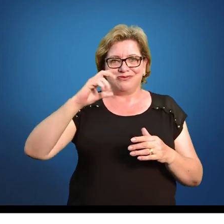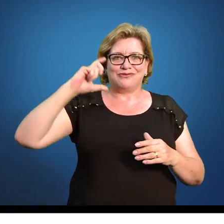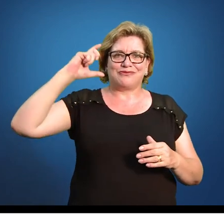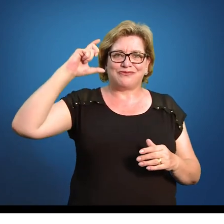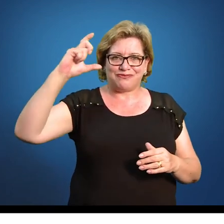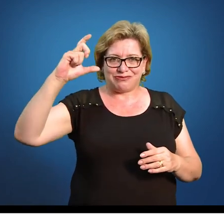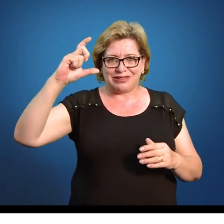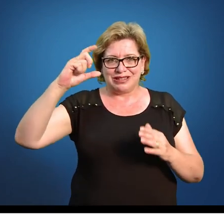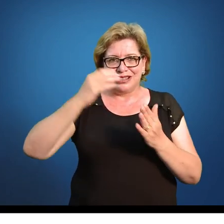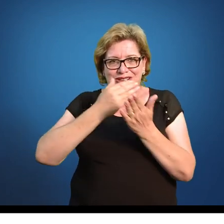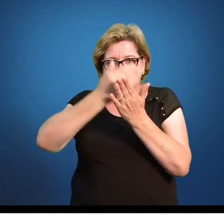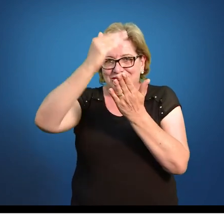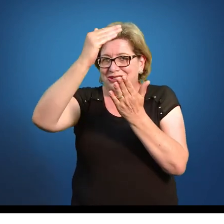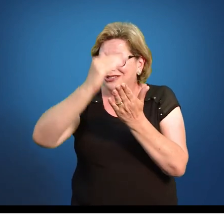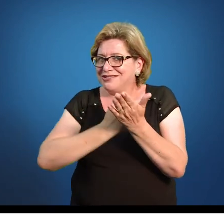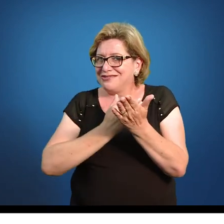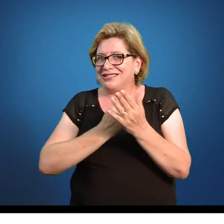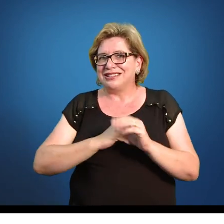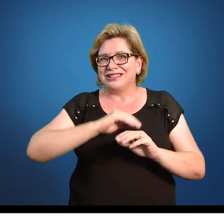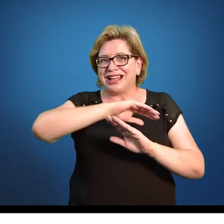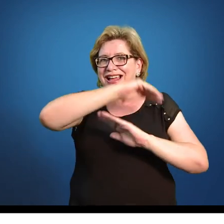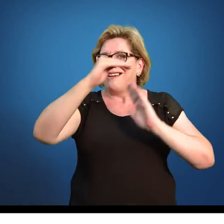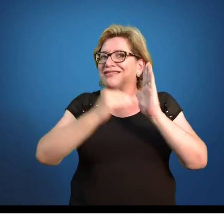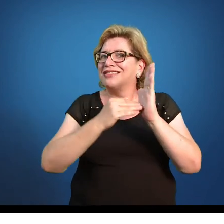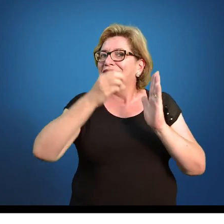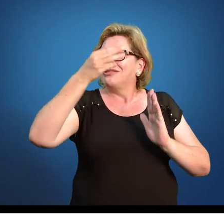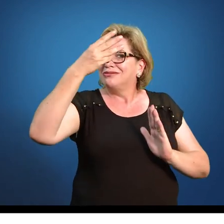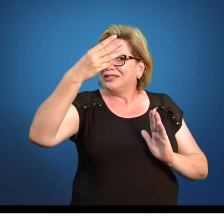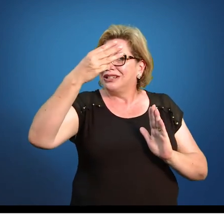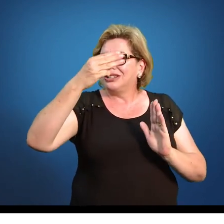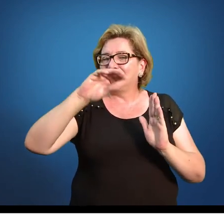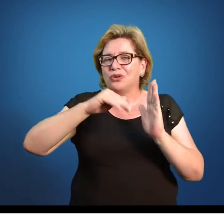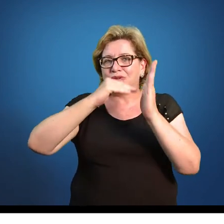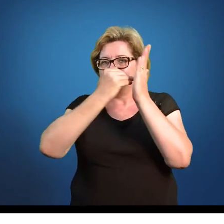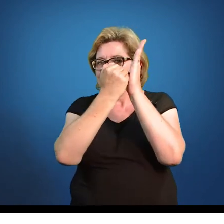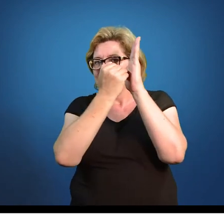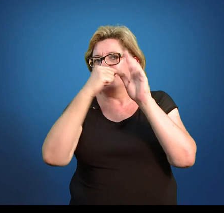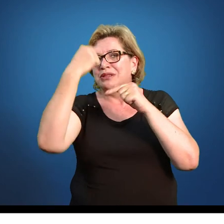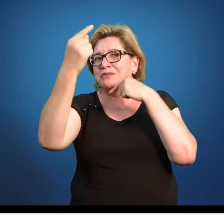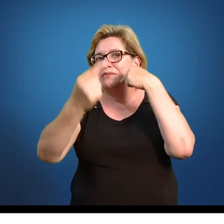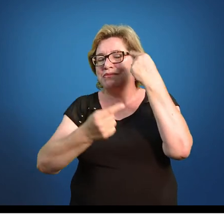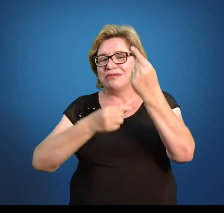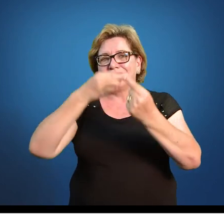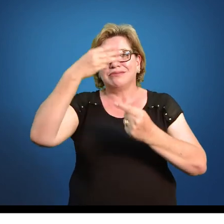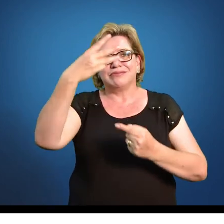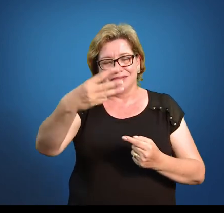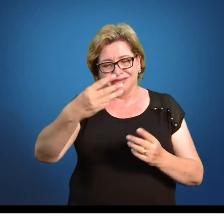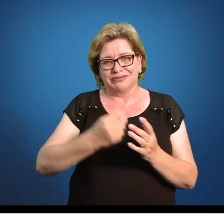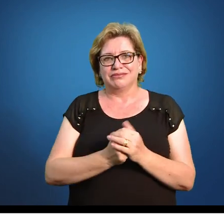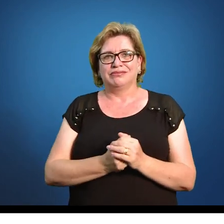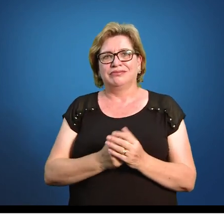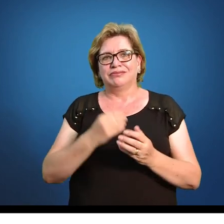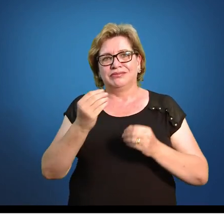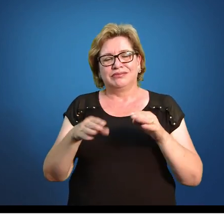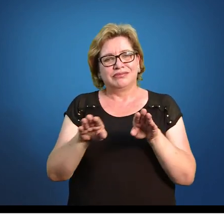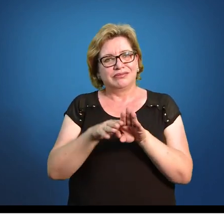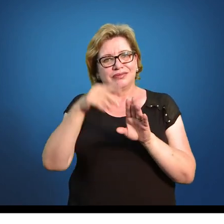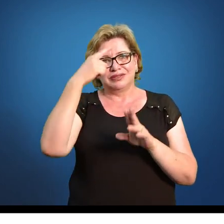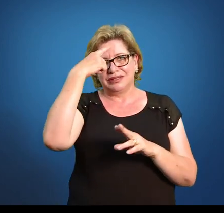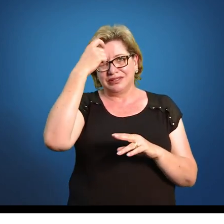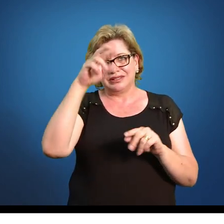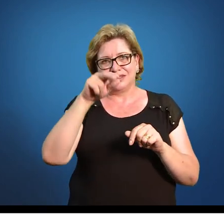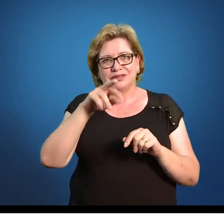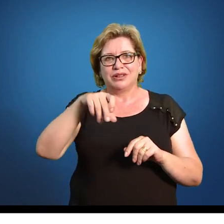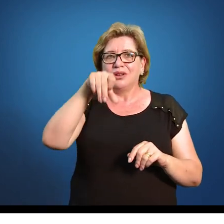parte que está até o 3, que a gente escolheu para interpretar, e a outra que vem depois. A mesma ideia com